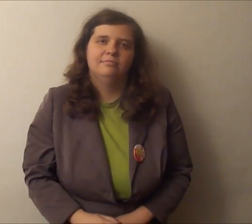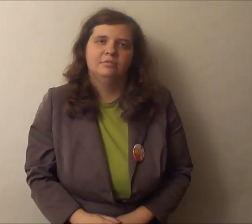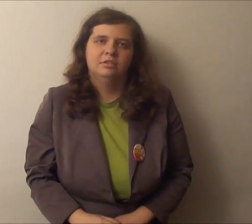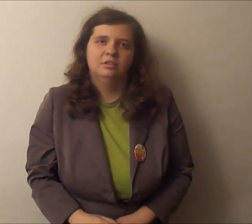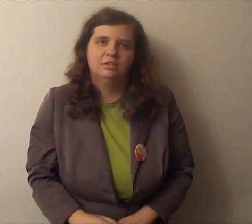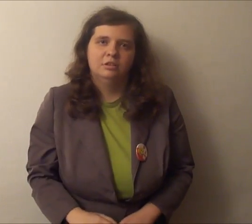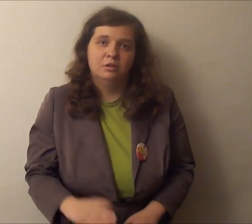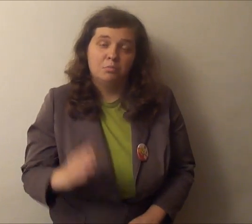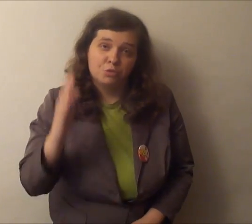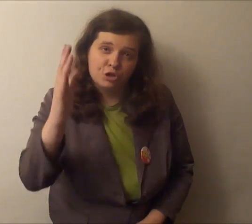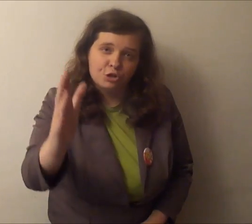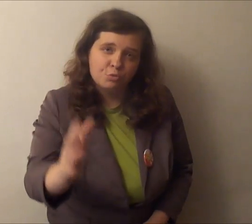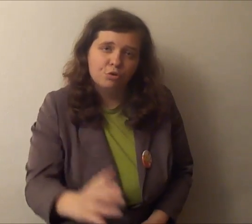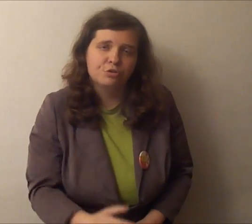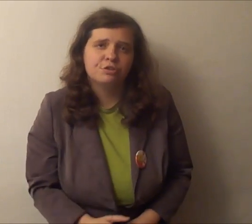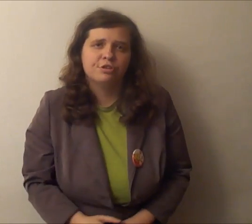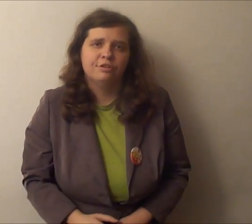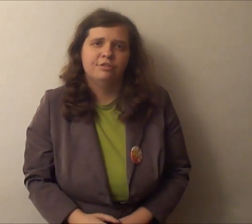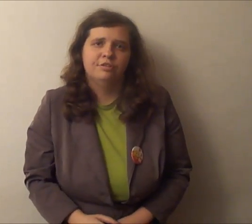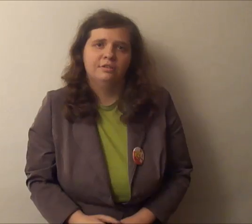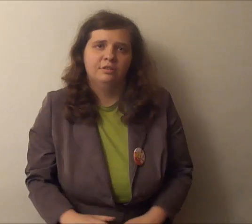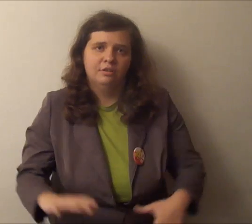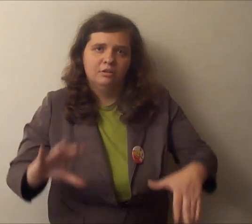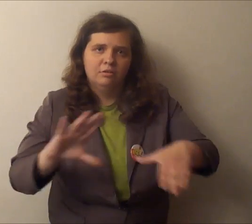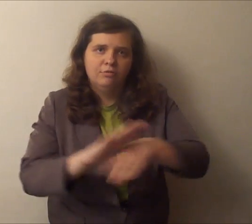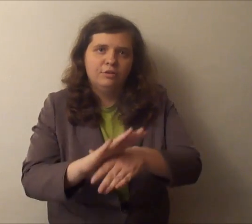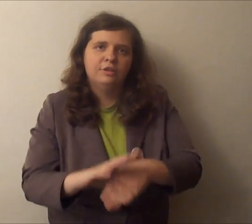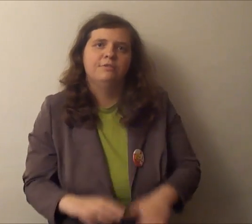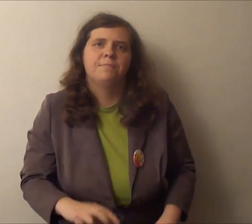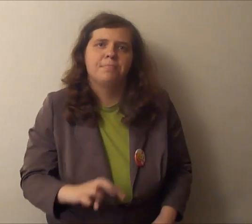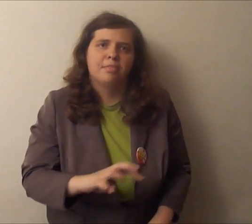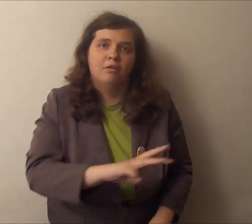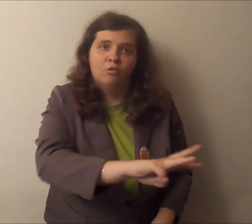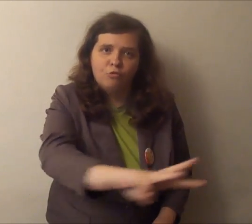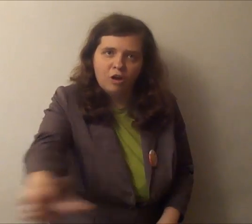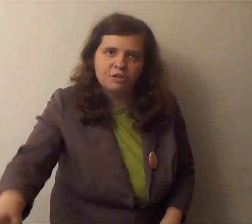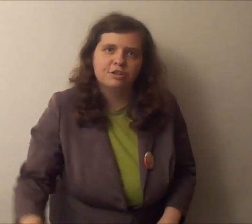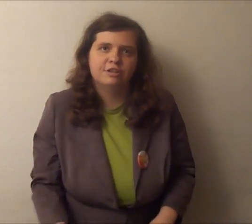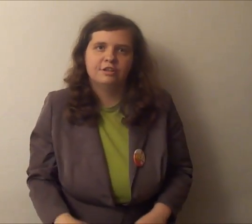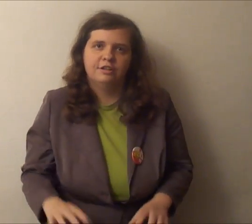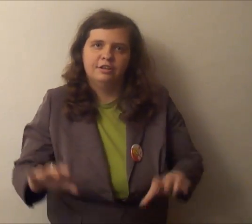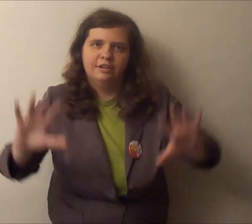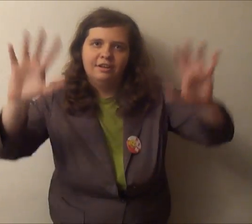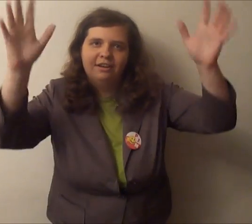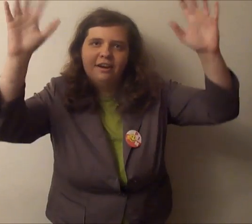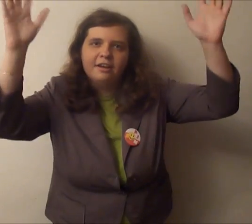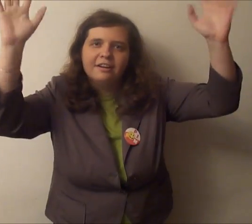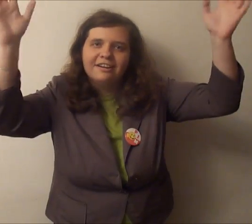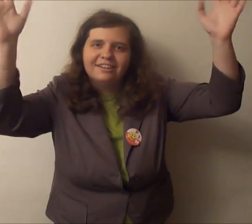przeszłość w waszych rękach.